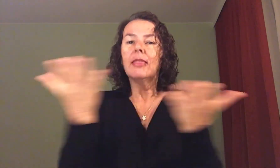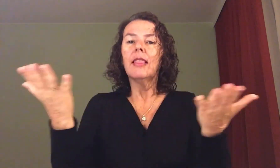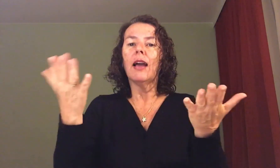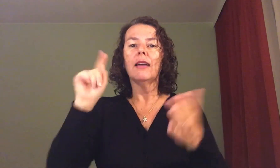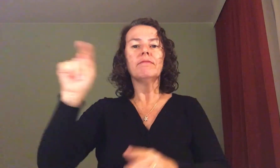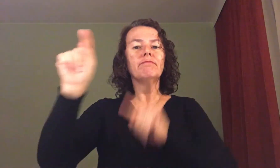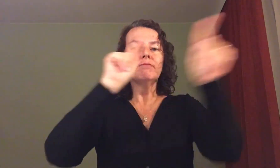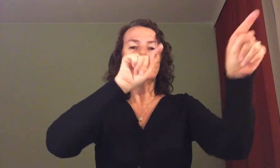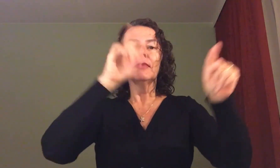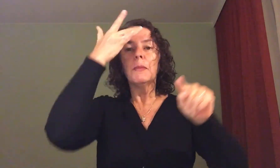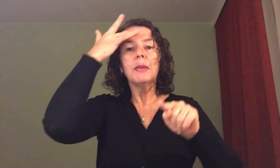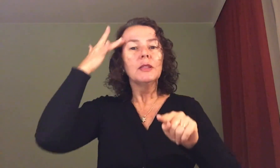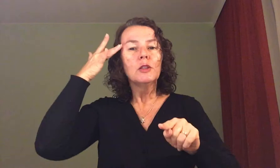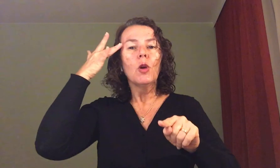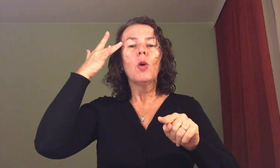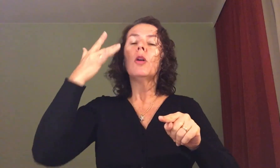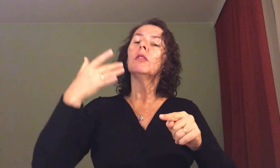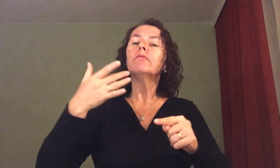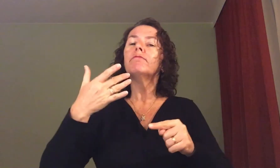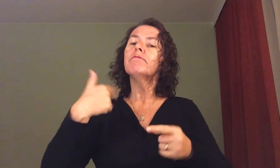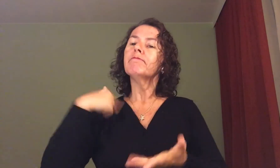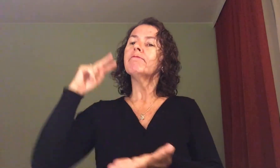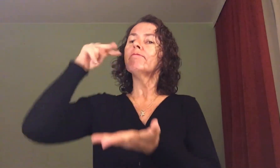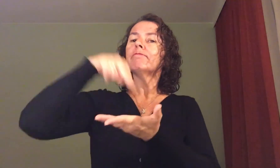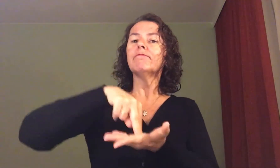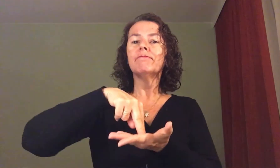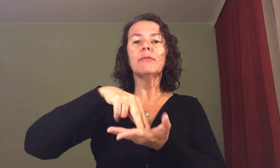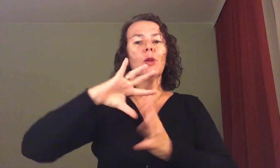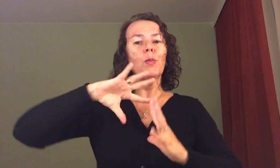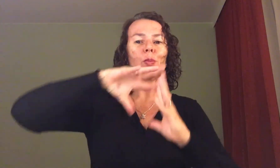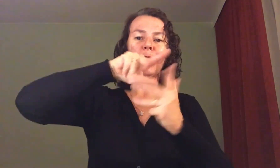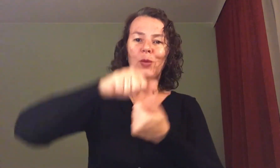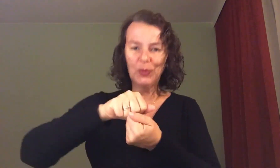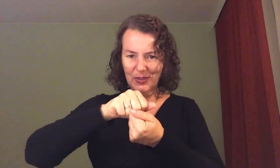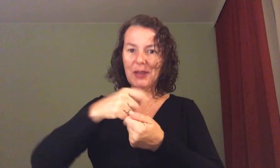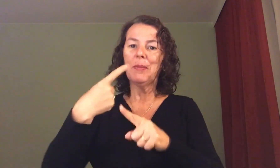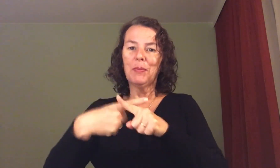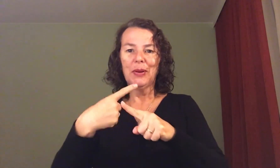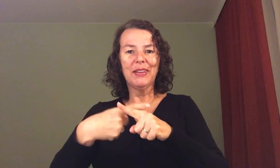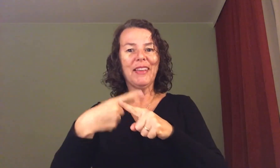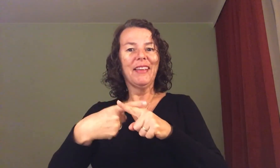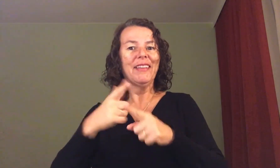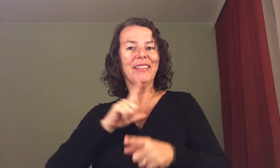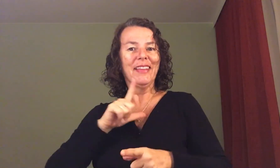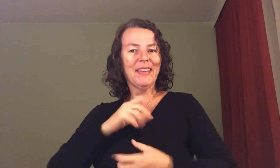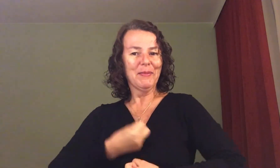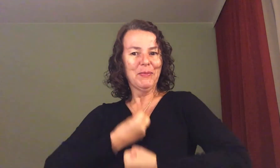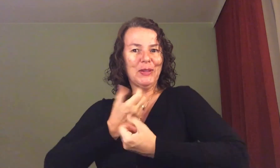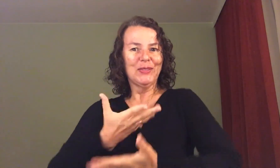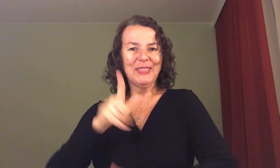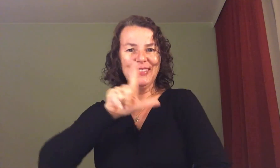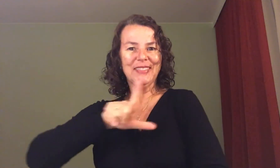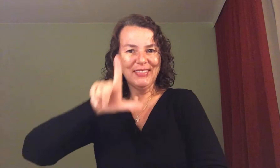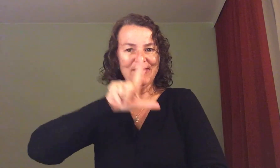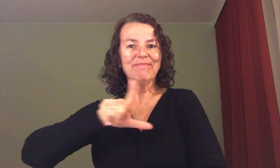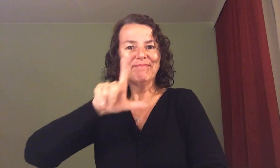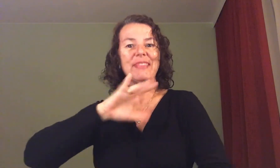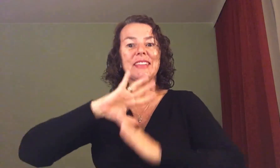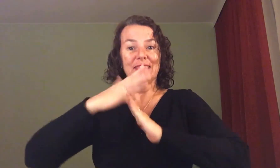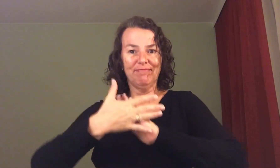usuários reflexões sobre seu estar no mundo, razão por que a produção literária em